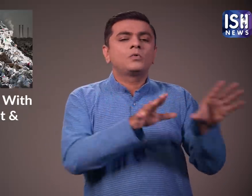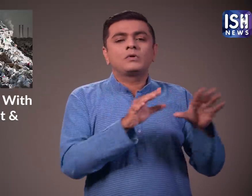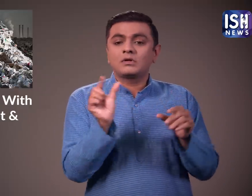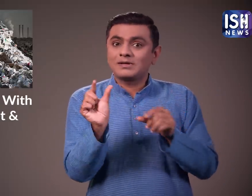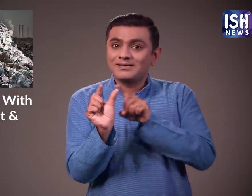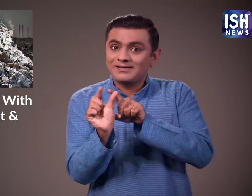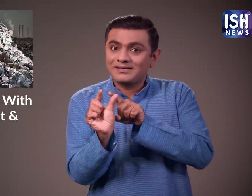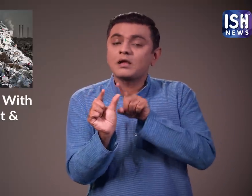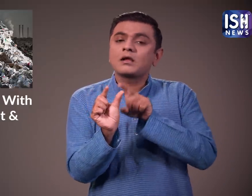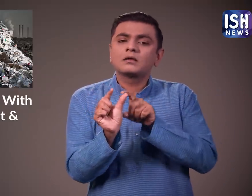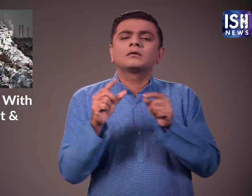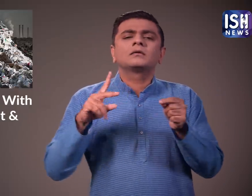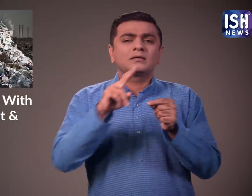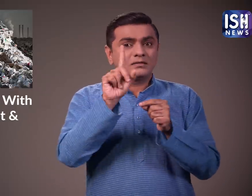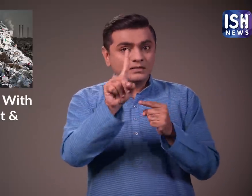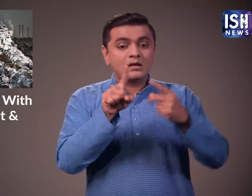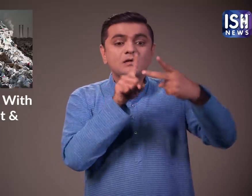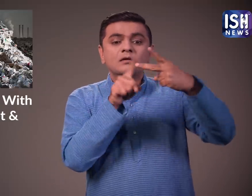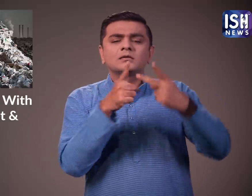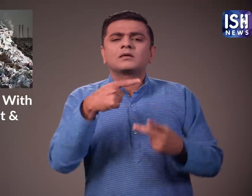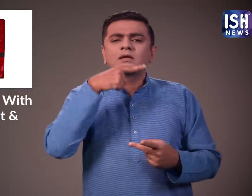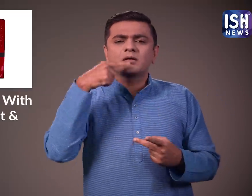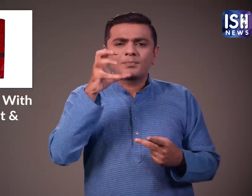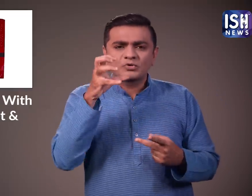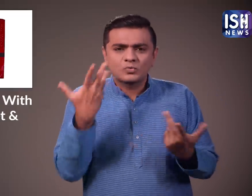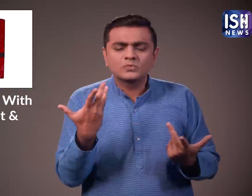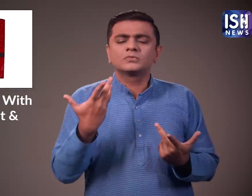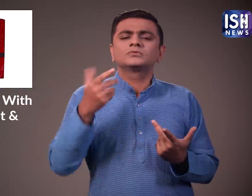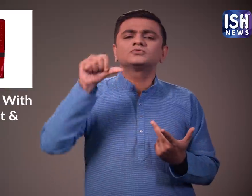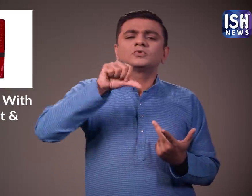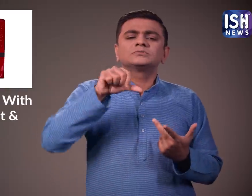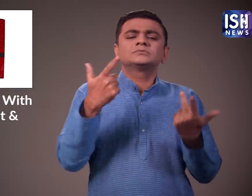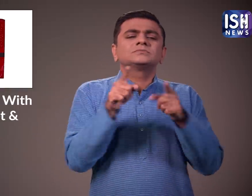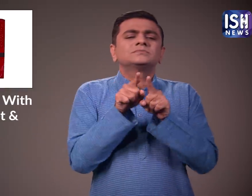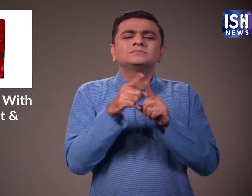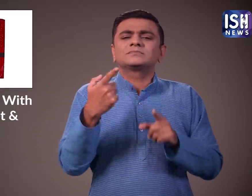हर कोई कैचप पाउच से भी एक छोटा सा कोना काट लेता है और कैचप निकाल लेता है